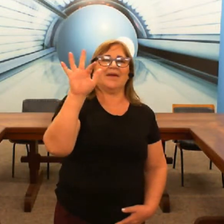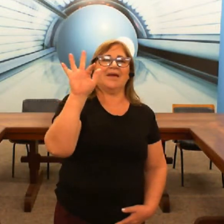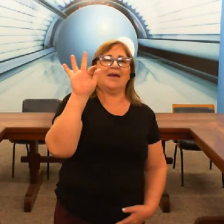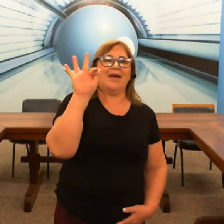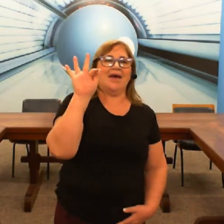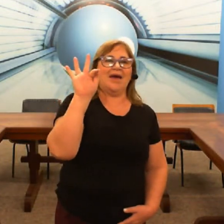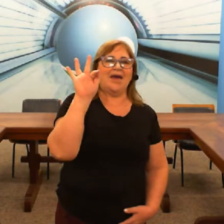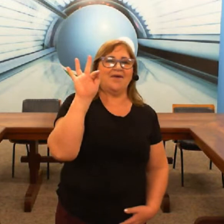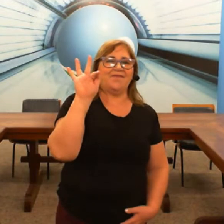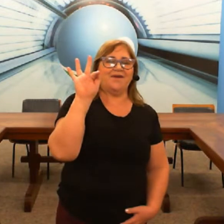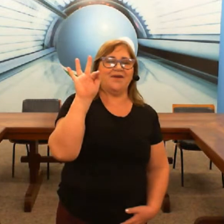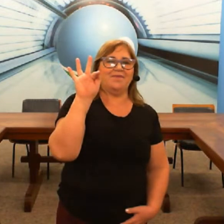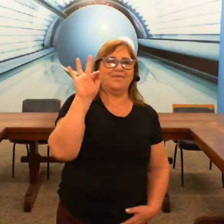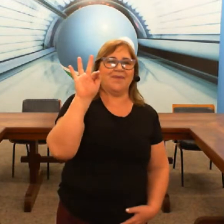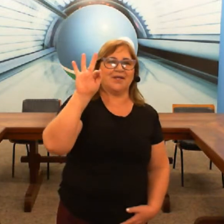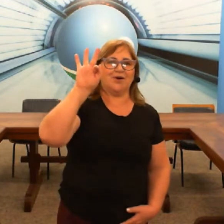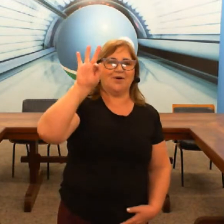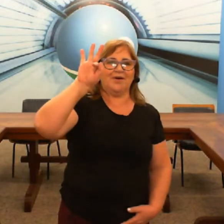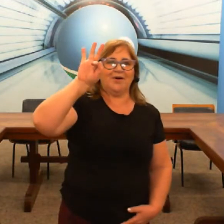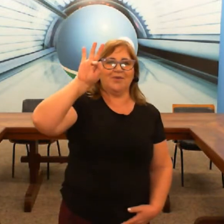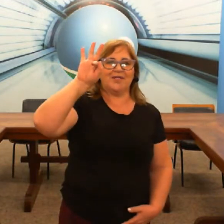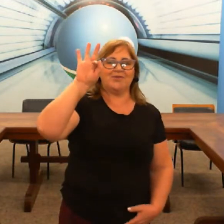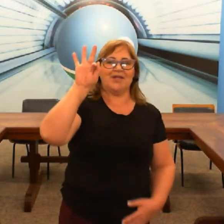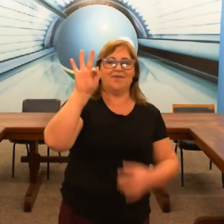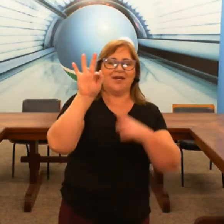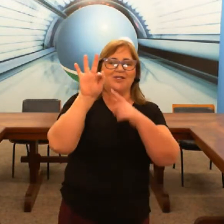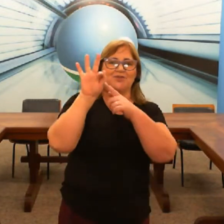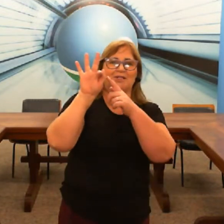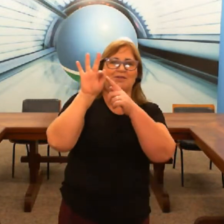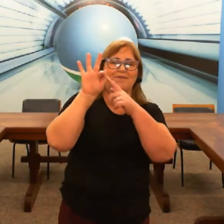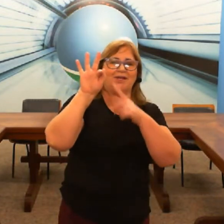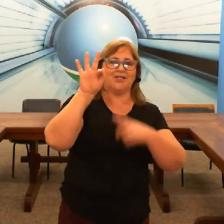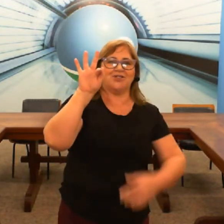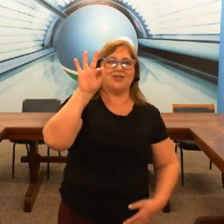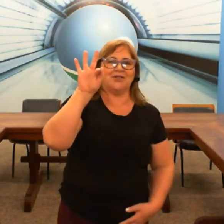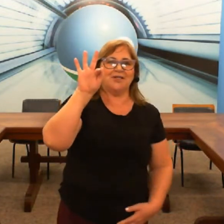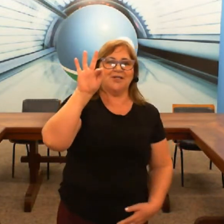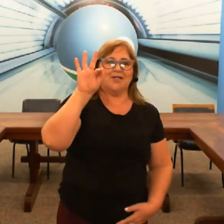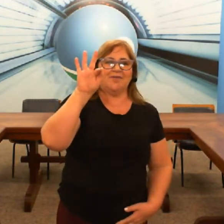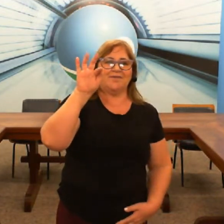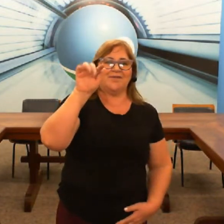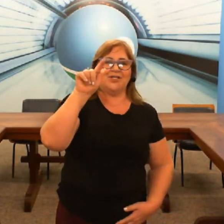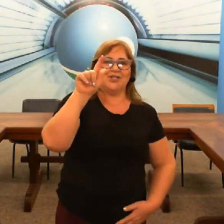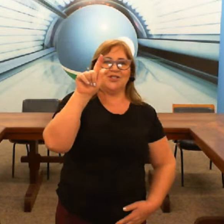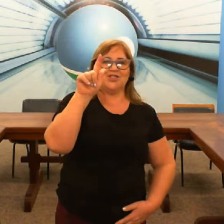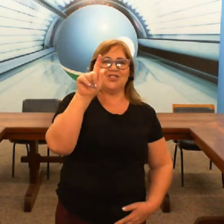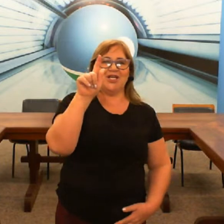F aqui ó o dedo na frente o dedão na frente G